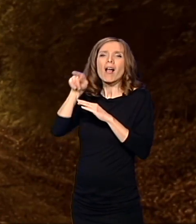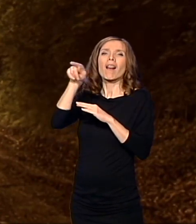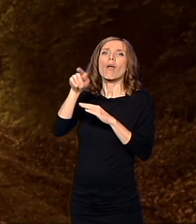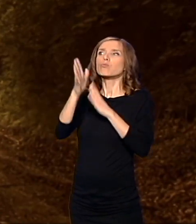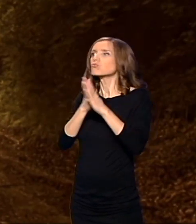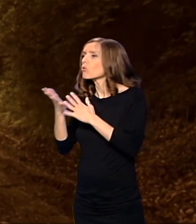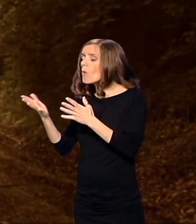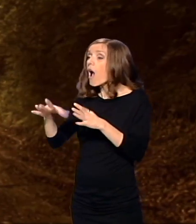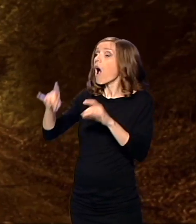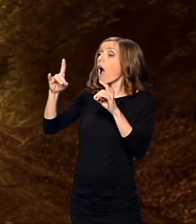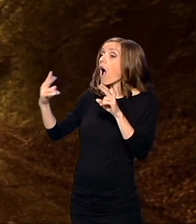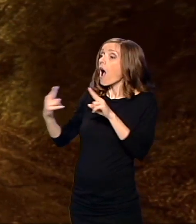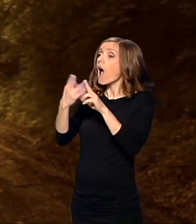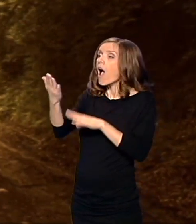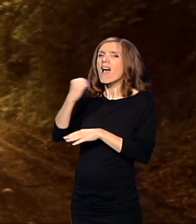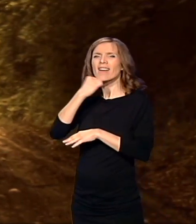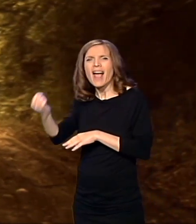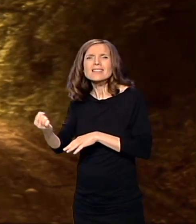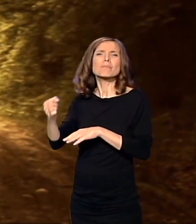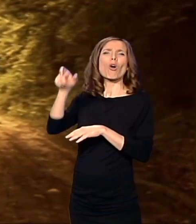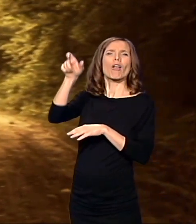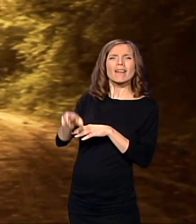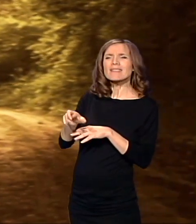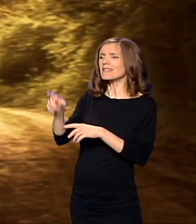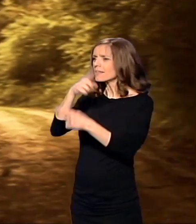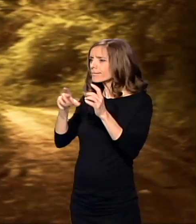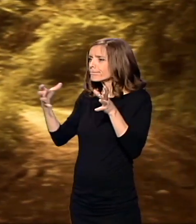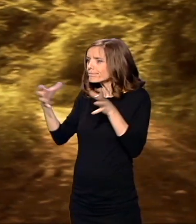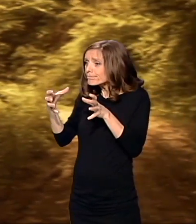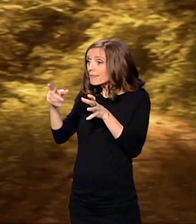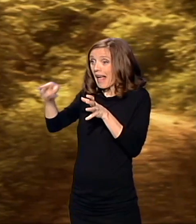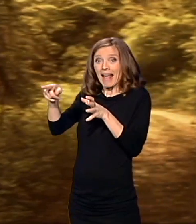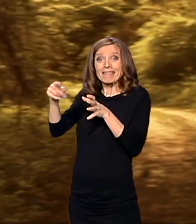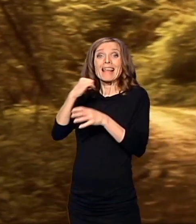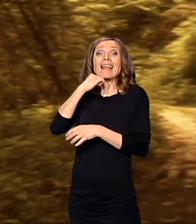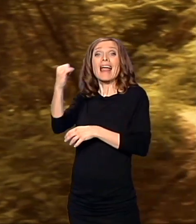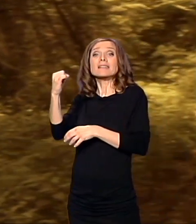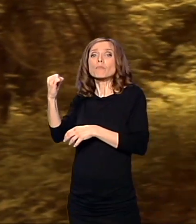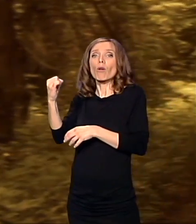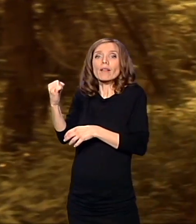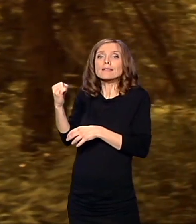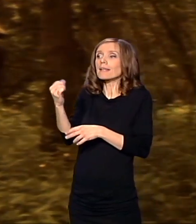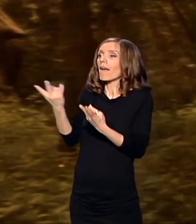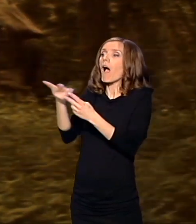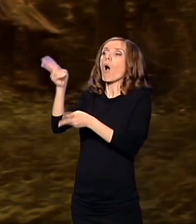razbojnicima. Združili se sa njima. Upravo ti razbojnici bili su im učitelji.